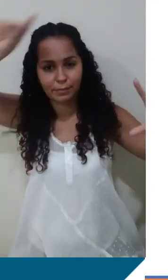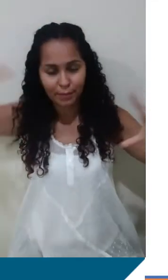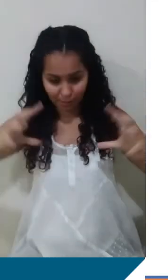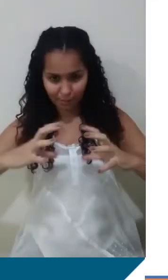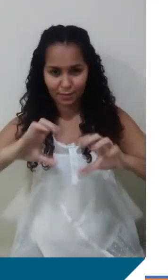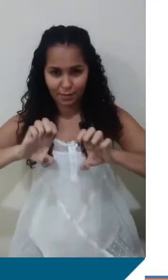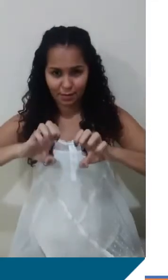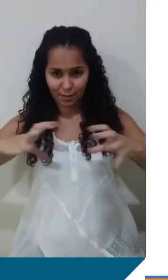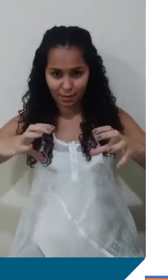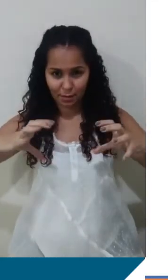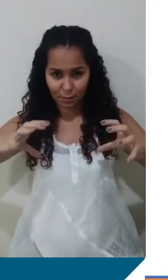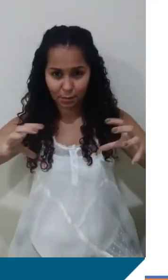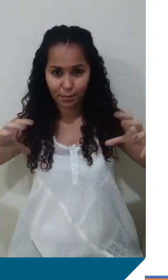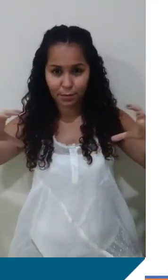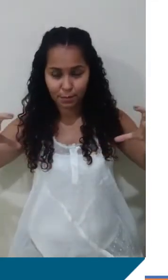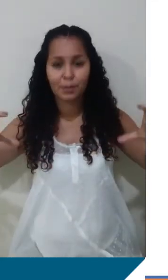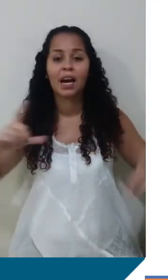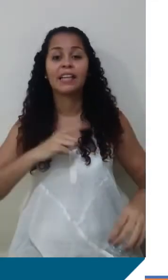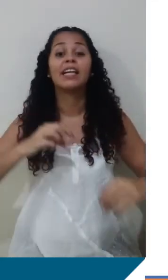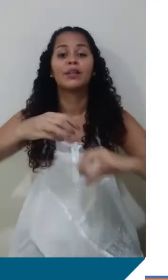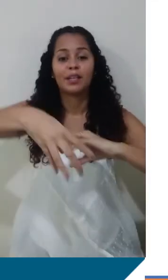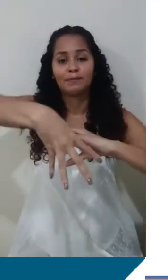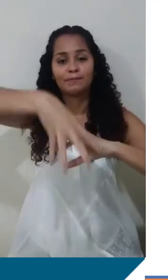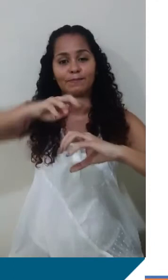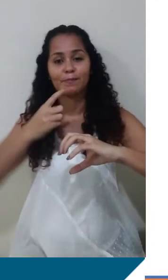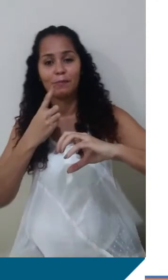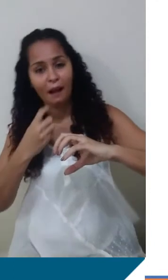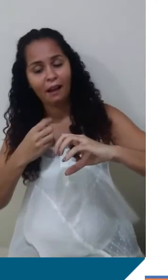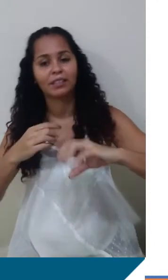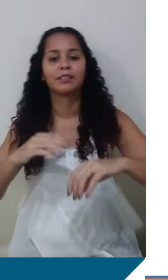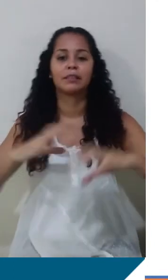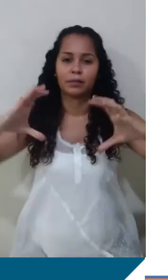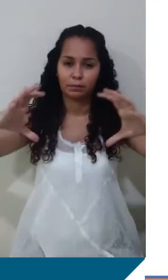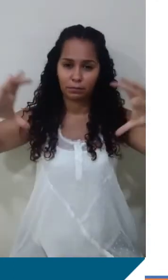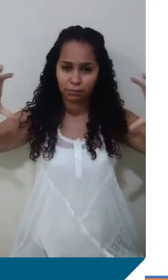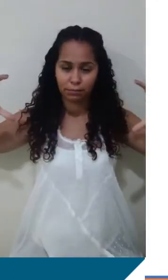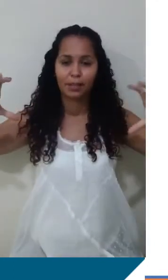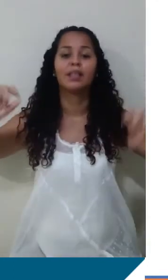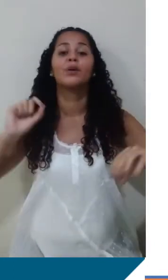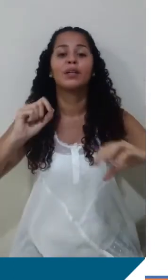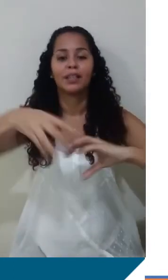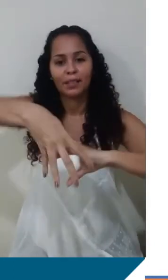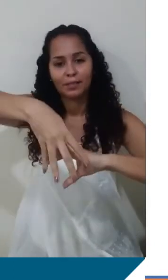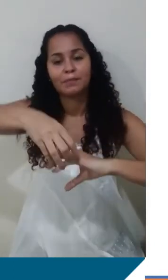Então, eles realizam ali a órbita realizada. Essa